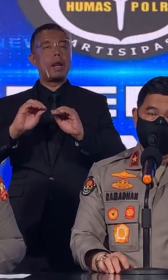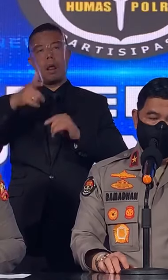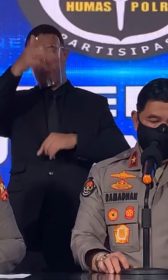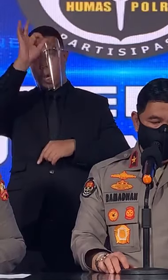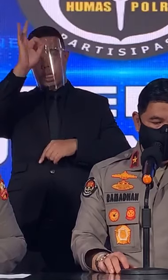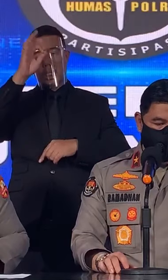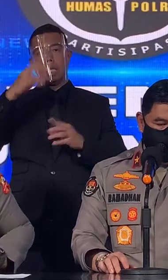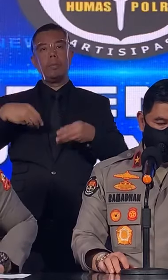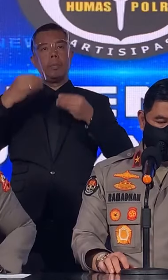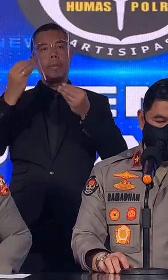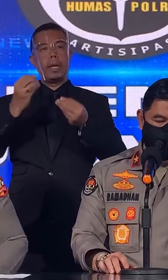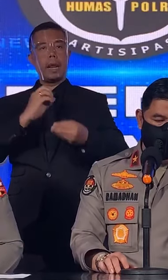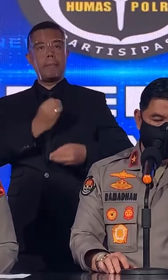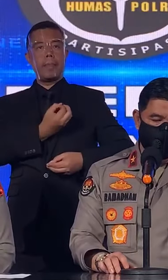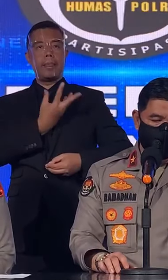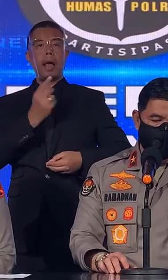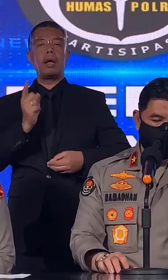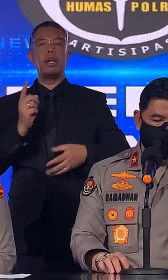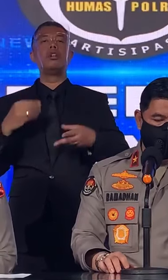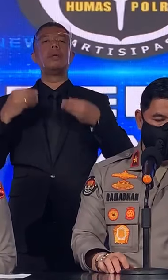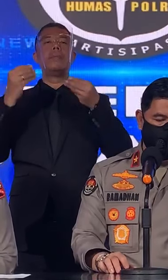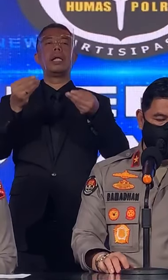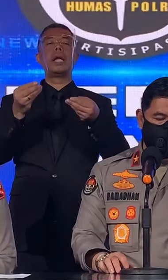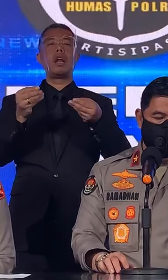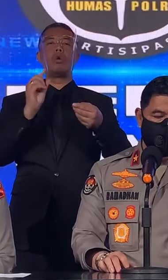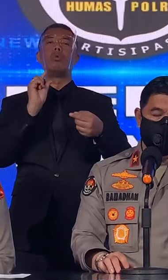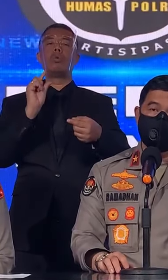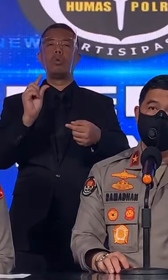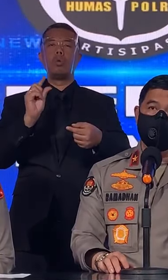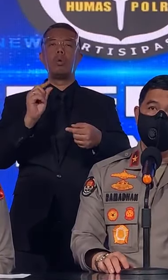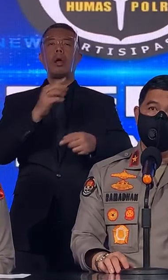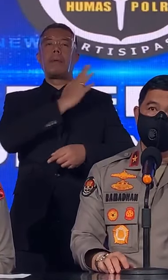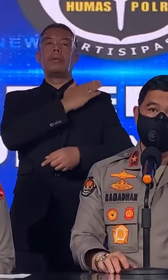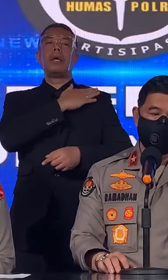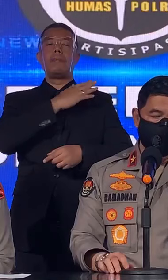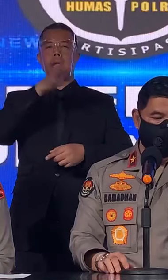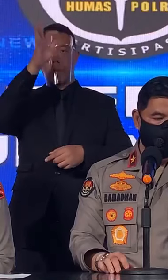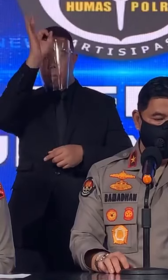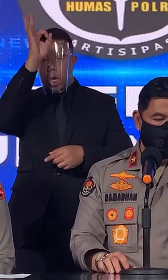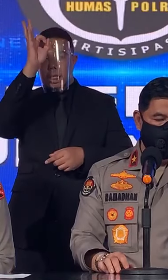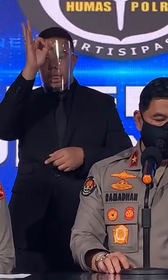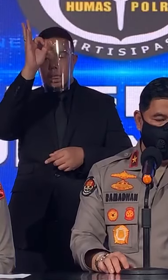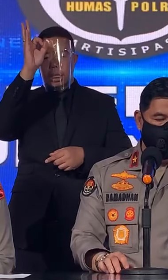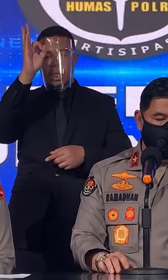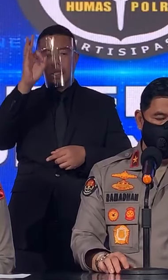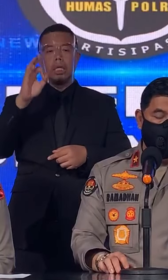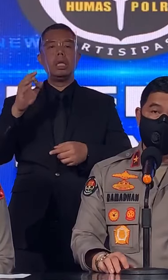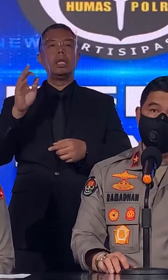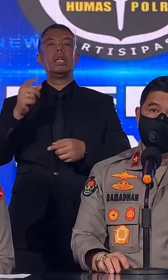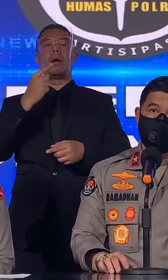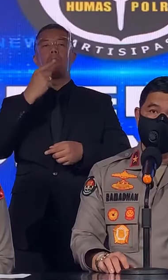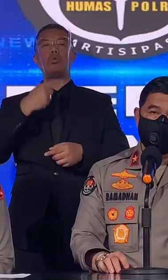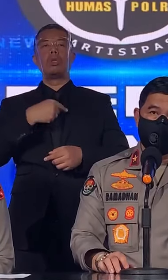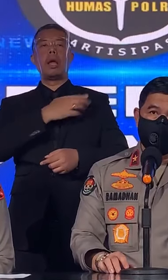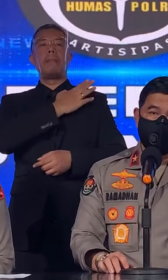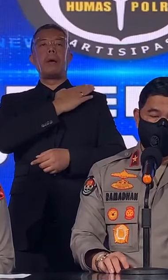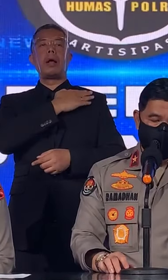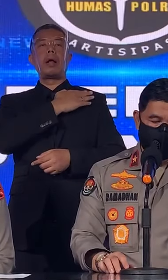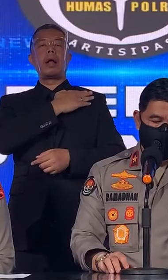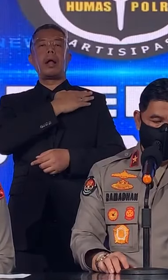Penganugerahan tersebut juga diberikan kepada penjabat Polri, yang berpangkat